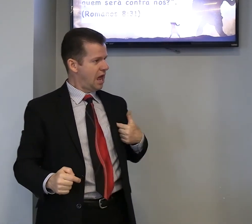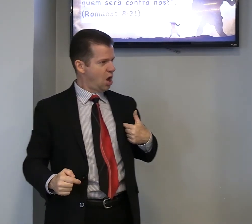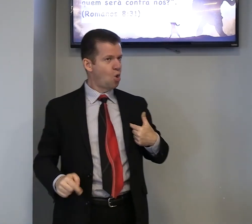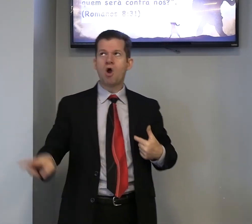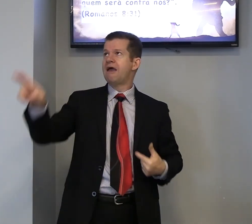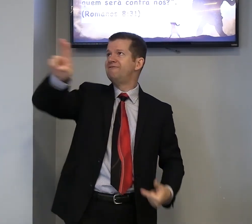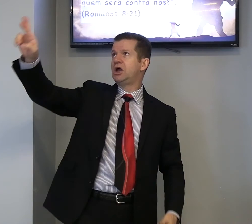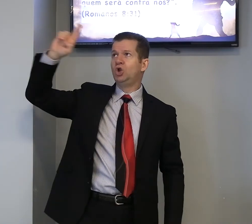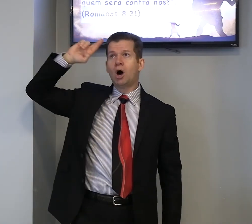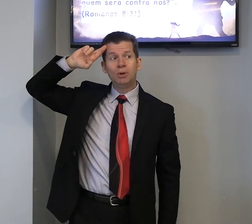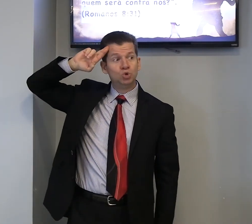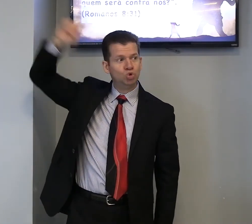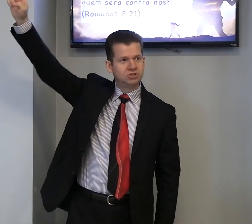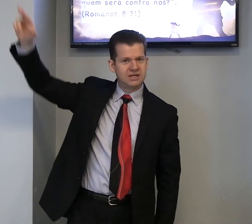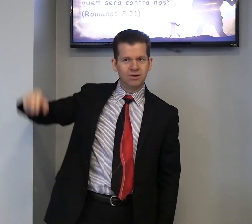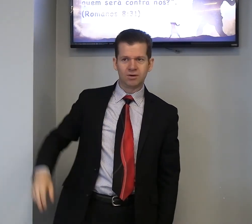eu, venho em nome, do Senhor,